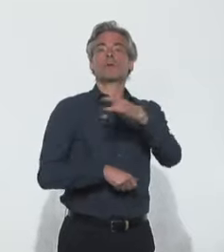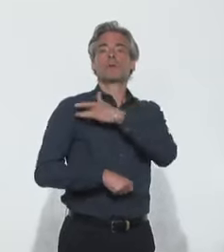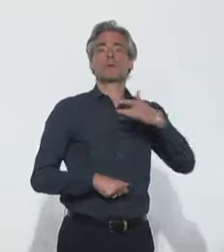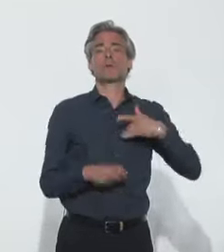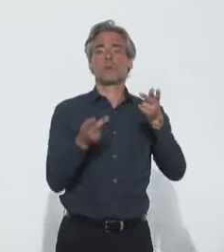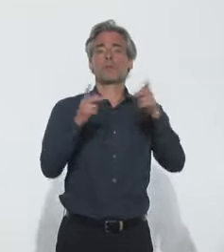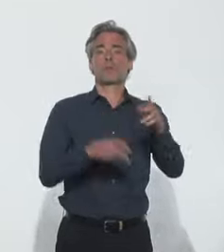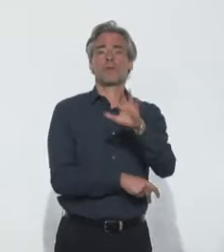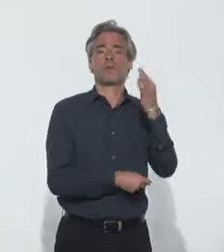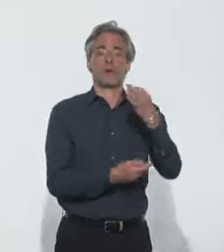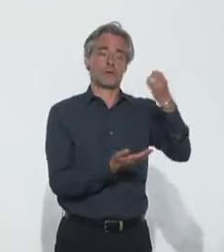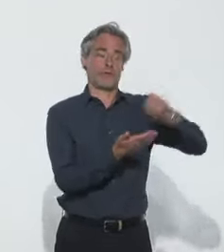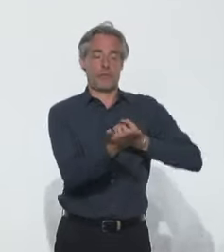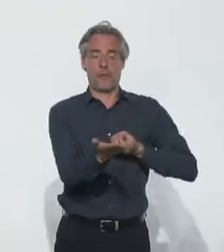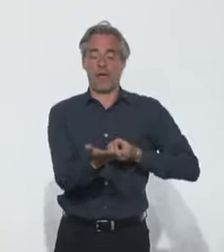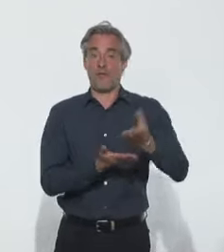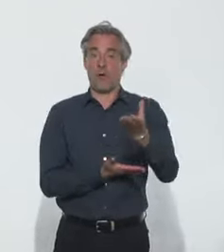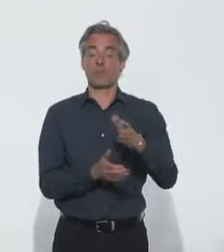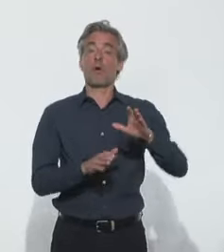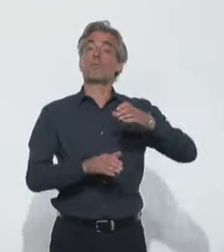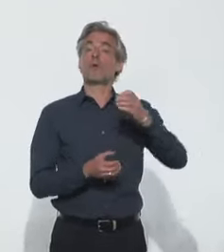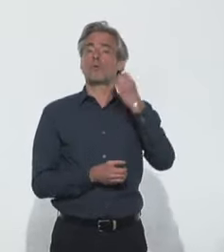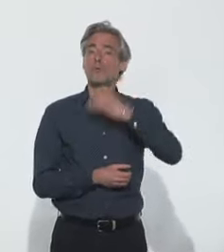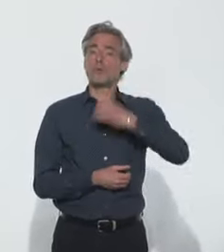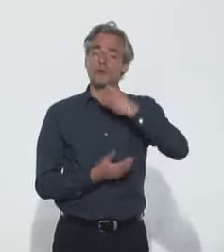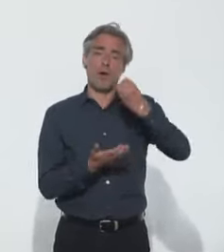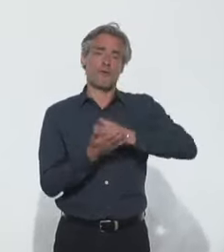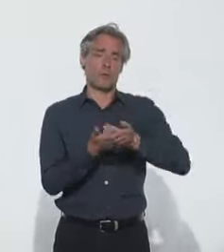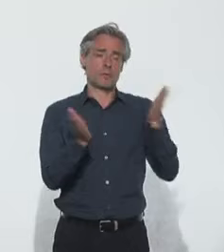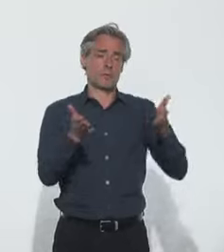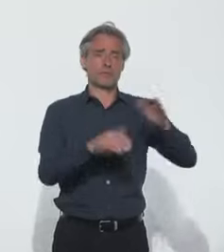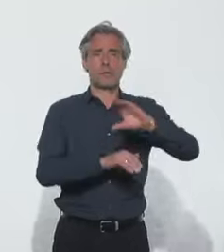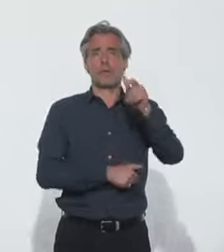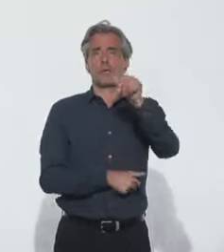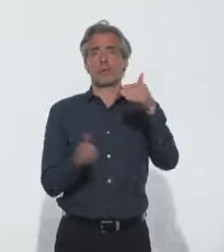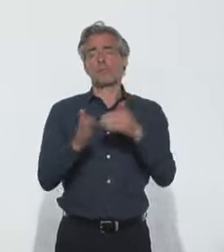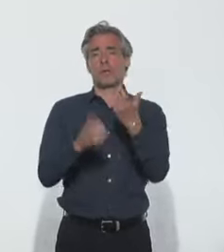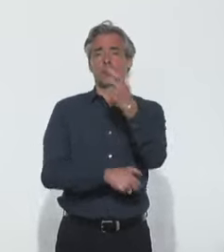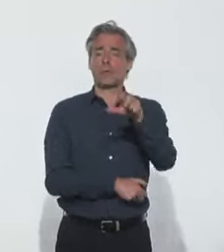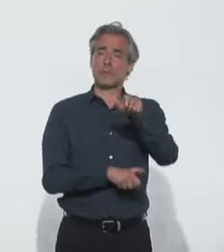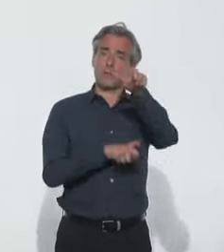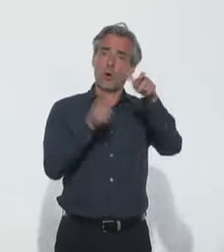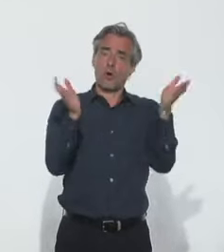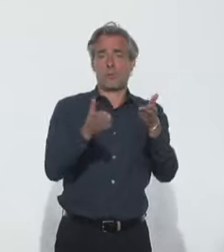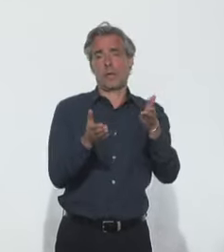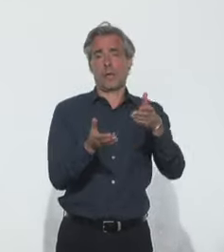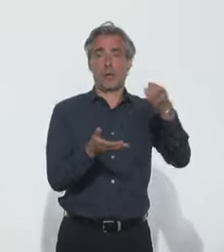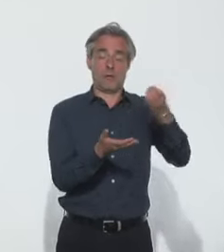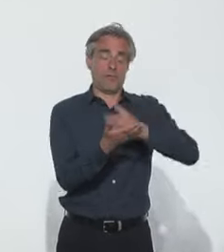Les données hospitalières font l'objet de remontées quotidiennes de 1301 établissements de santé.